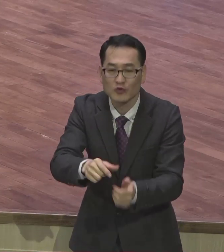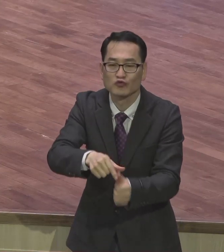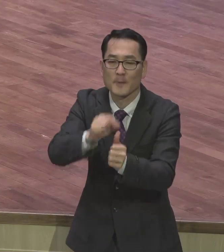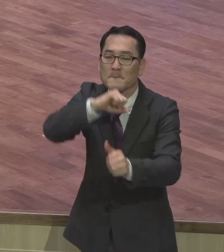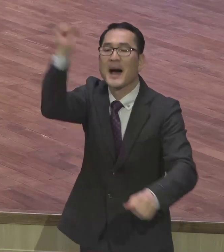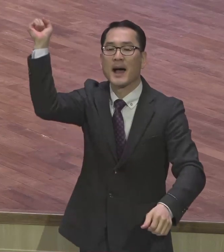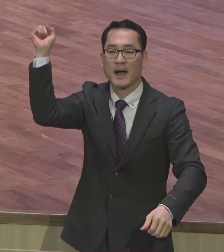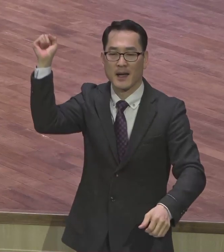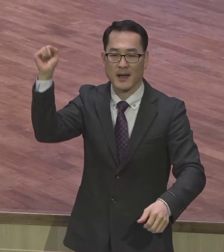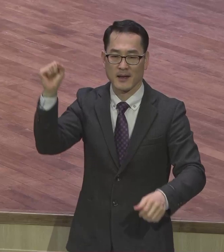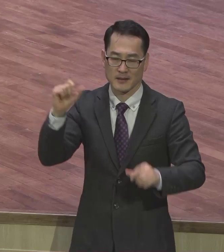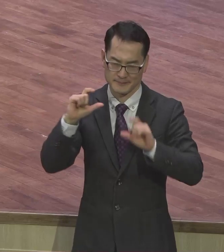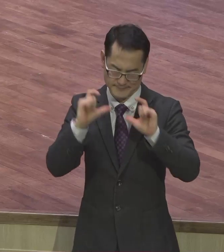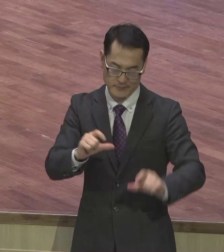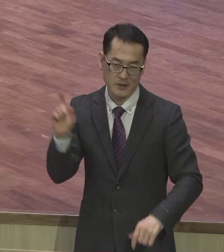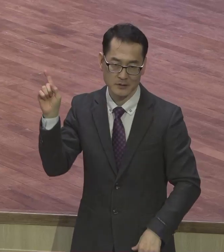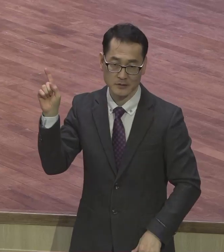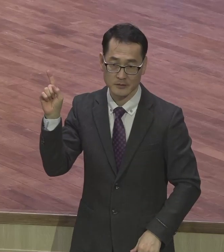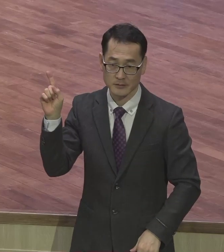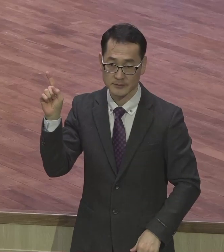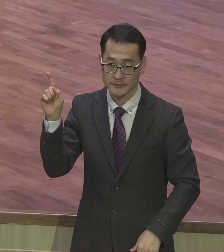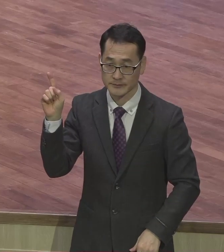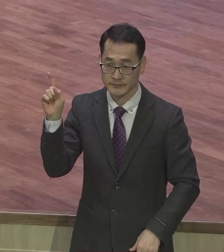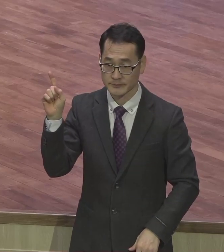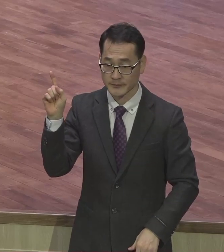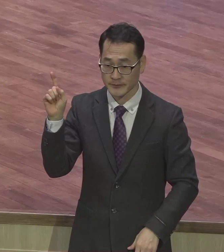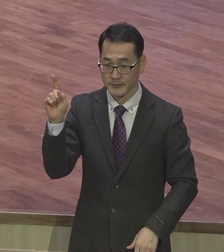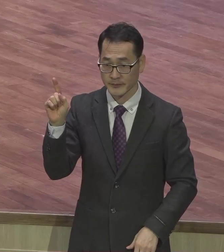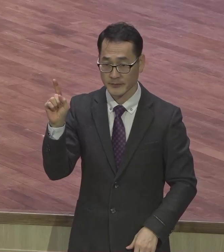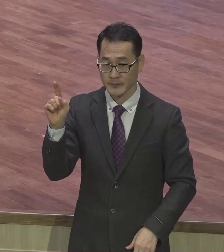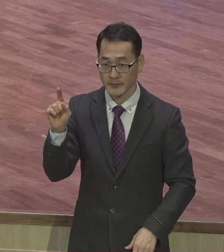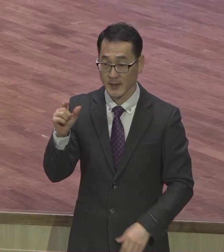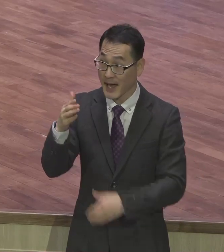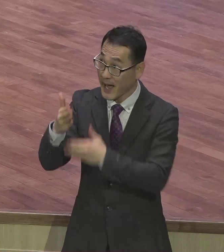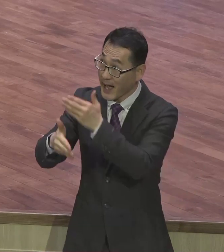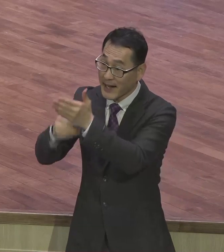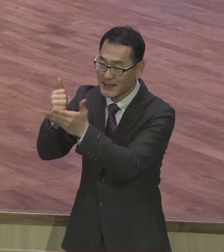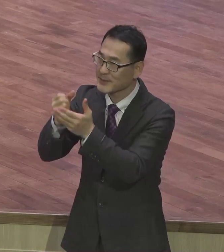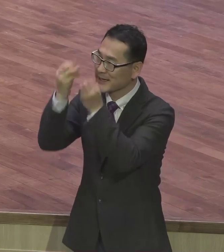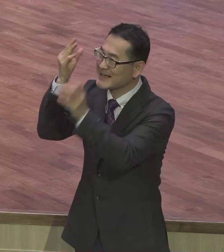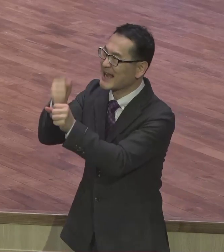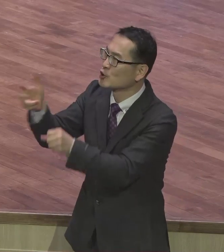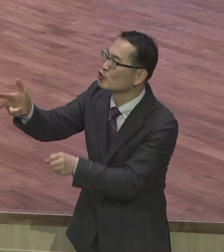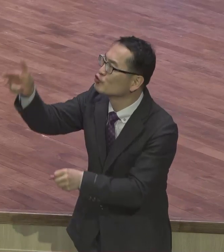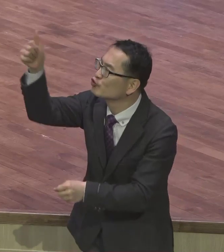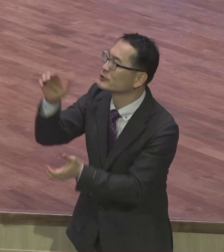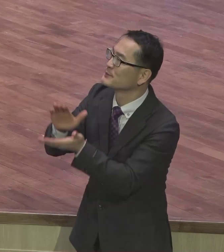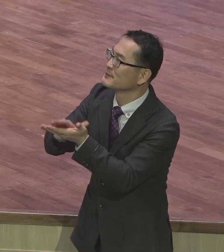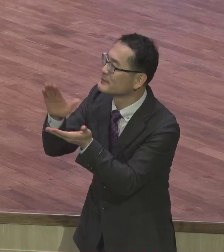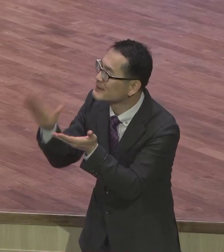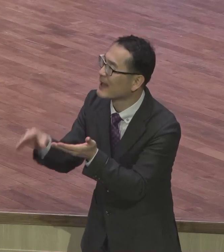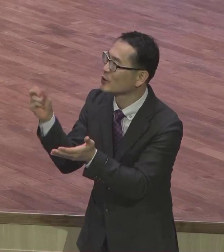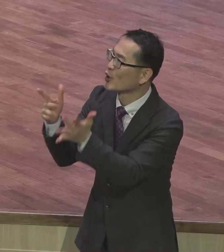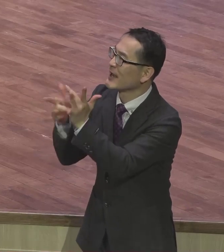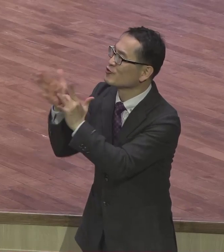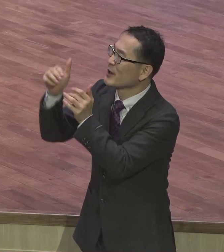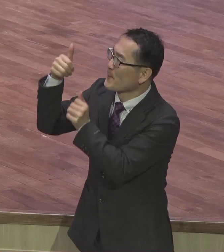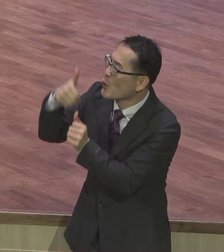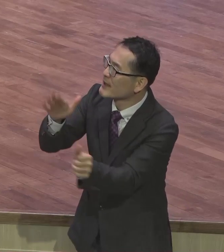신하면 되요 하나님이 창조주시고 예수 그리스도를 보내서 나를 구원해